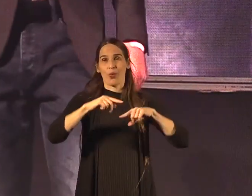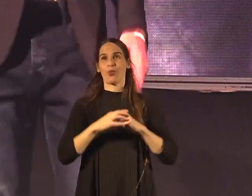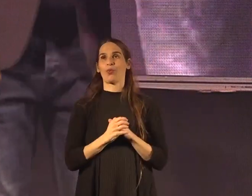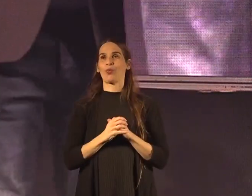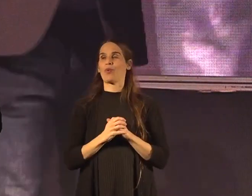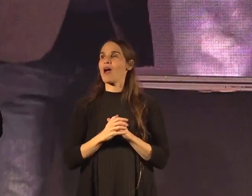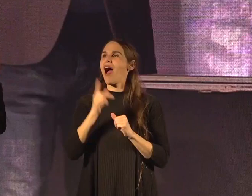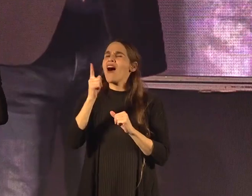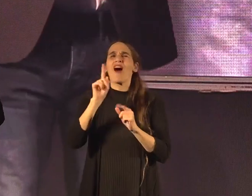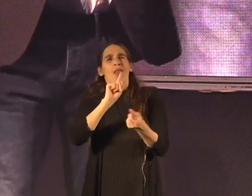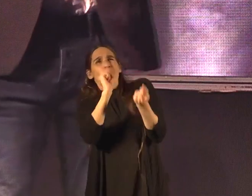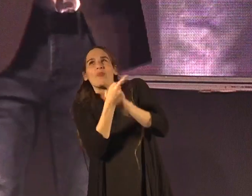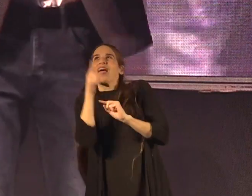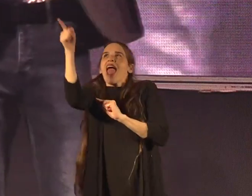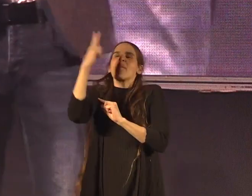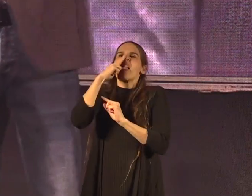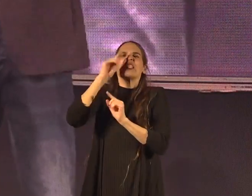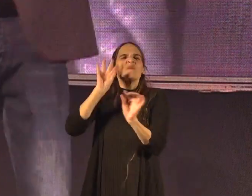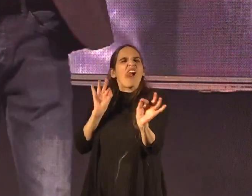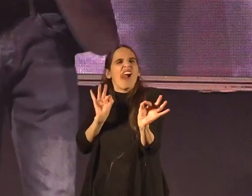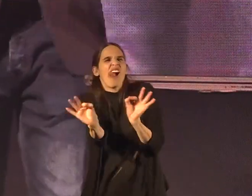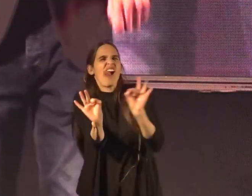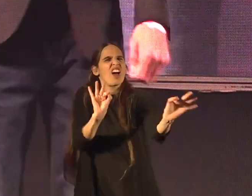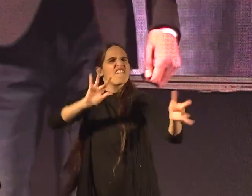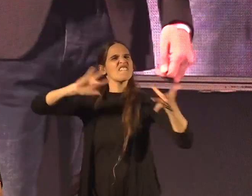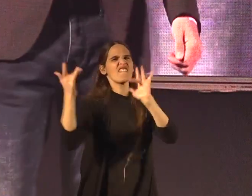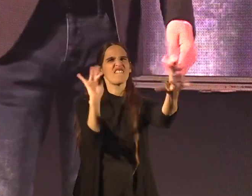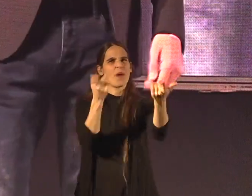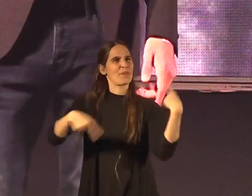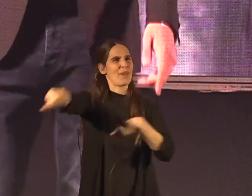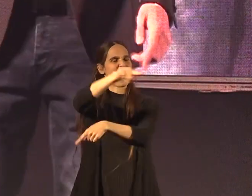אבל במקום זה מנסים לשסע בינינו